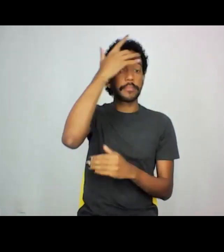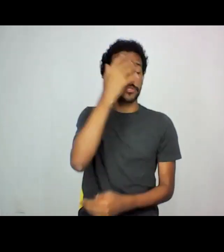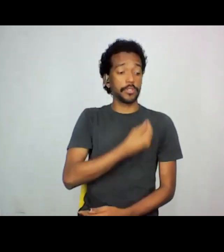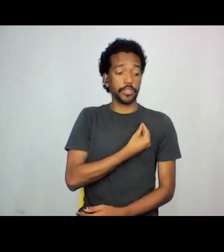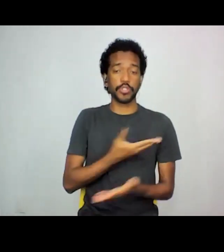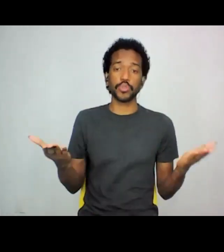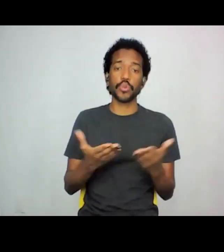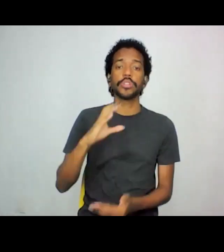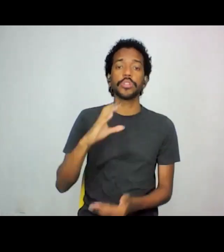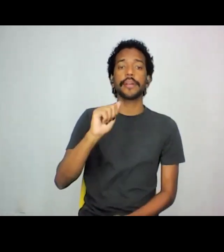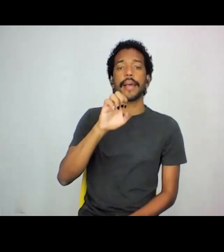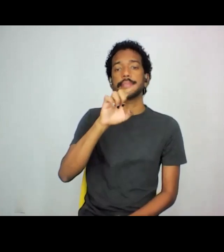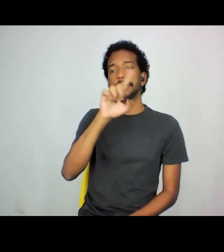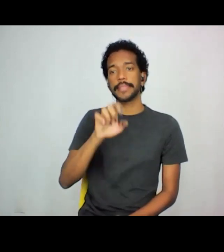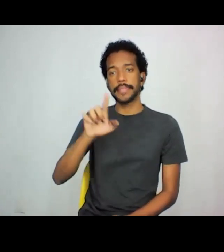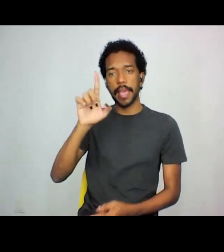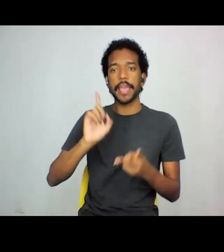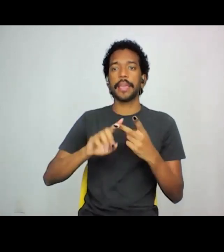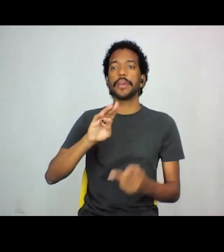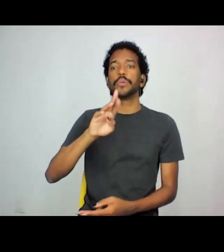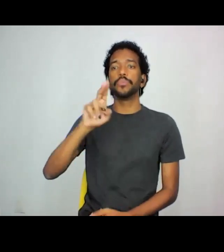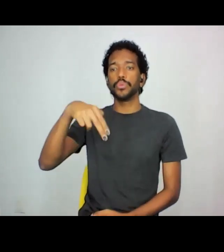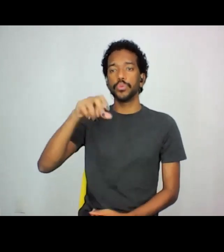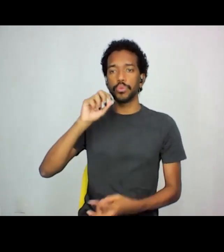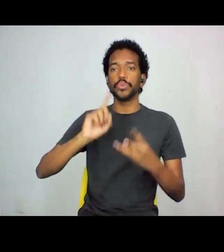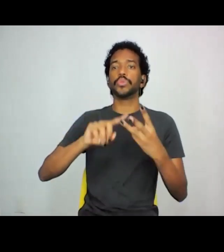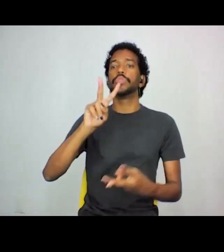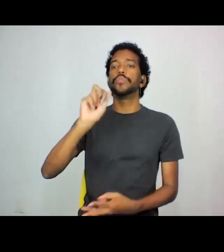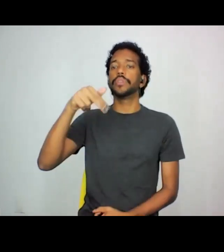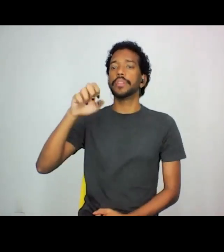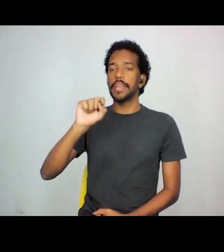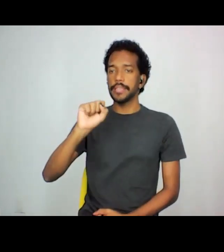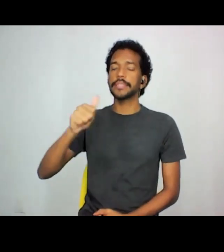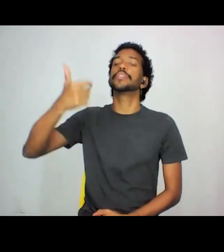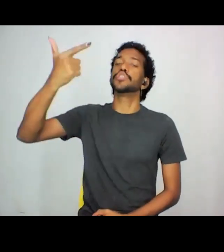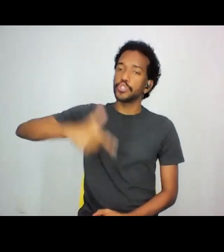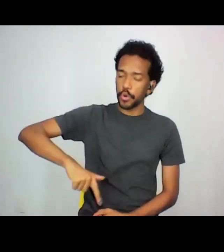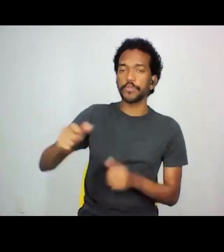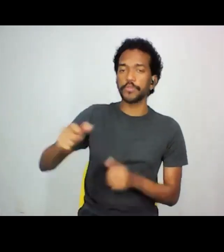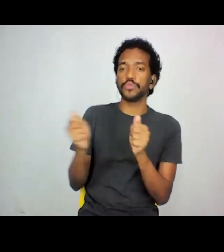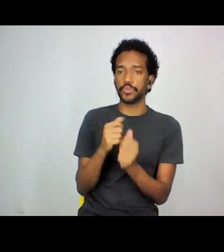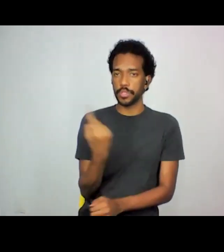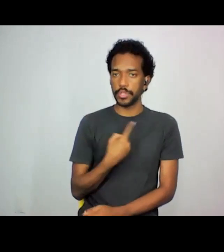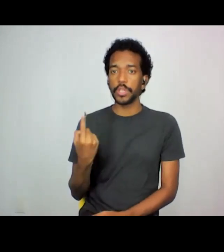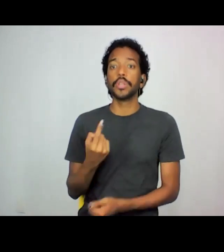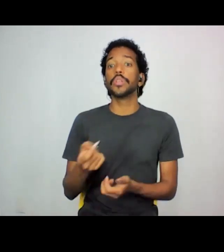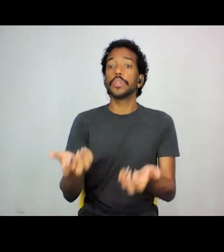Cazé, o Bruno, a Vanessa, que volta aqui, né, Vanessa, a fazer coisas conosco. E também,